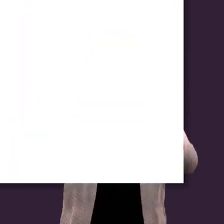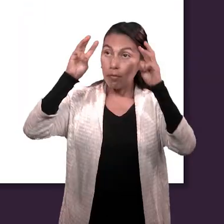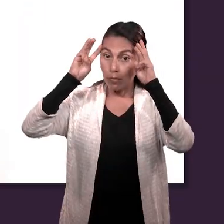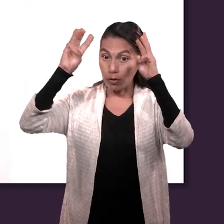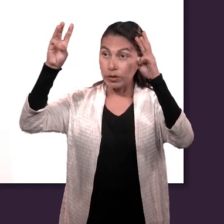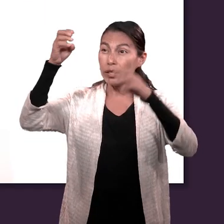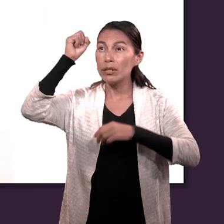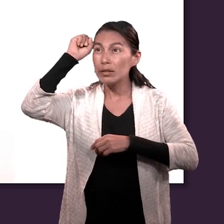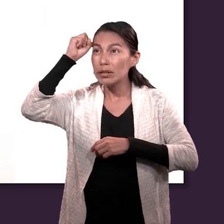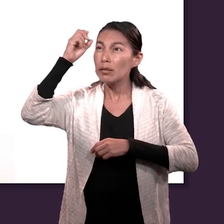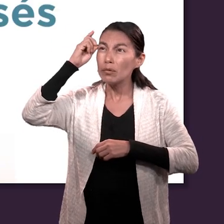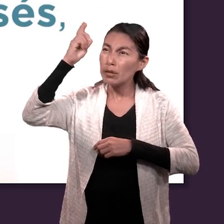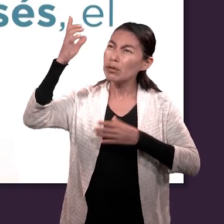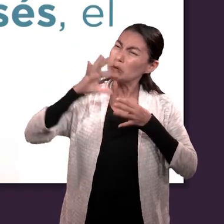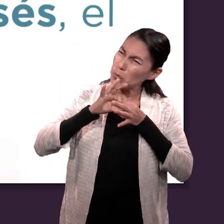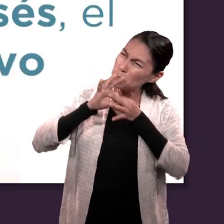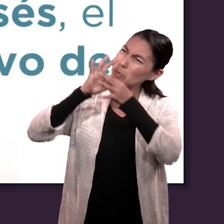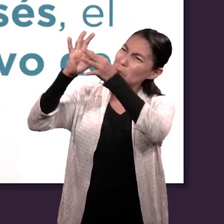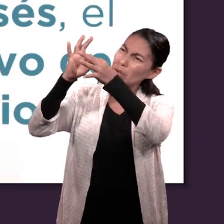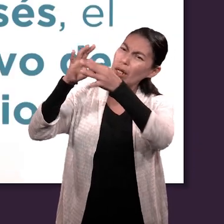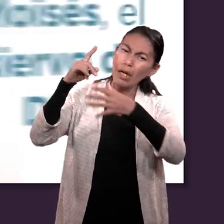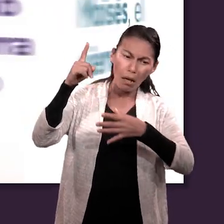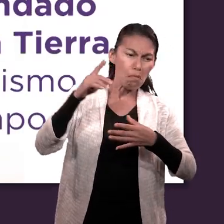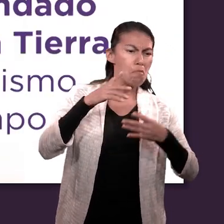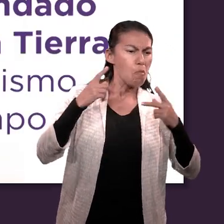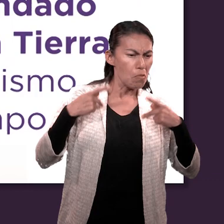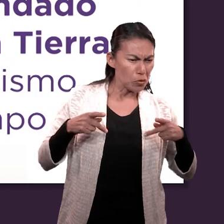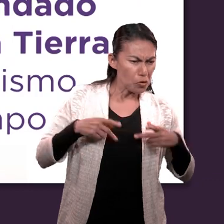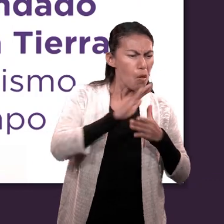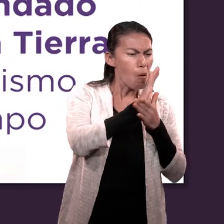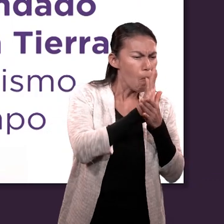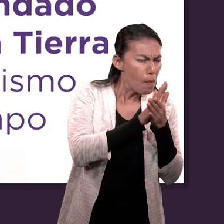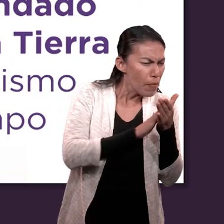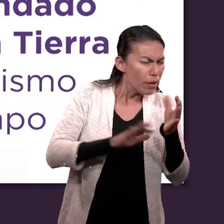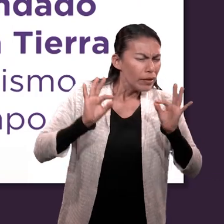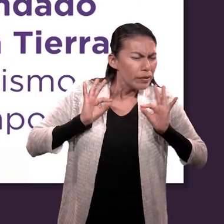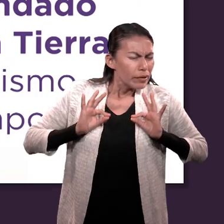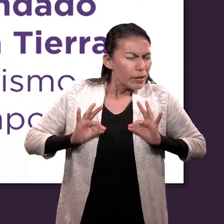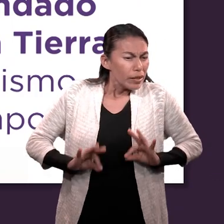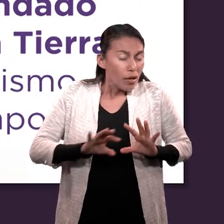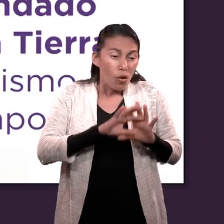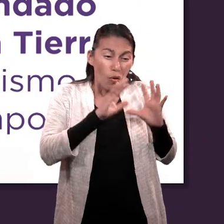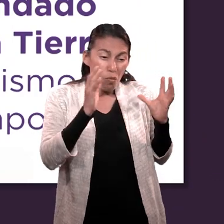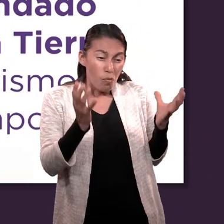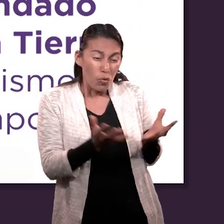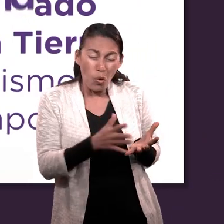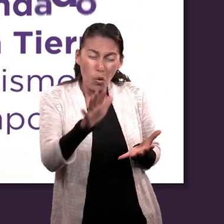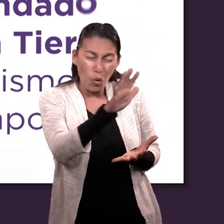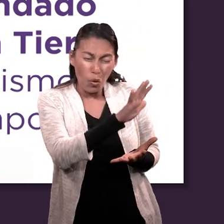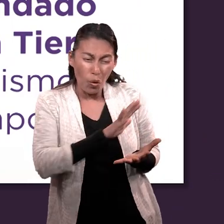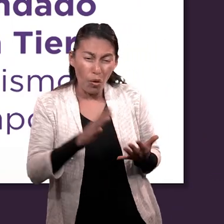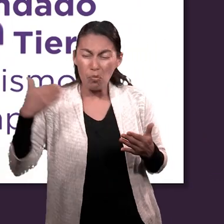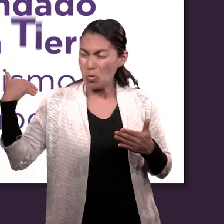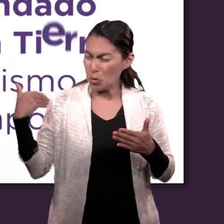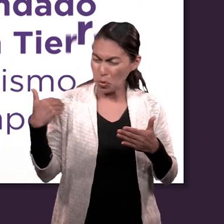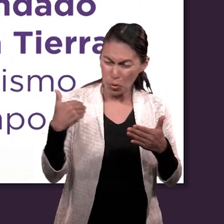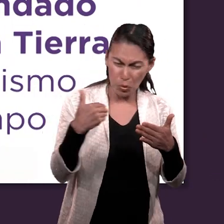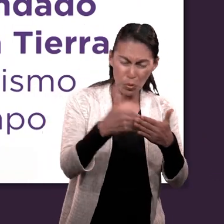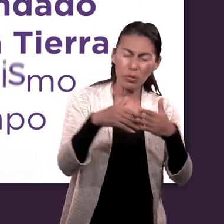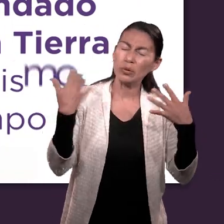¿Cómo es que a Moisés, el siervo de Dios, se lo designa la persona más mansa que jamás haya andado sobre la tierra y, al